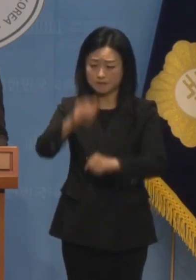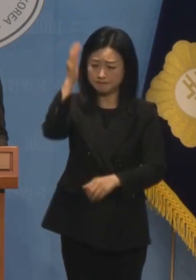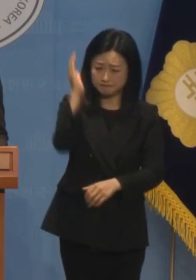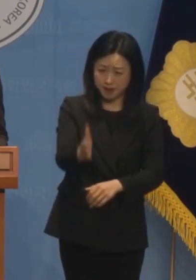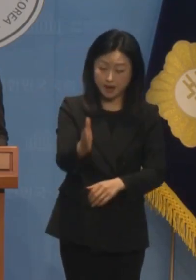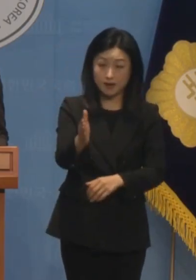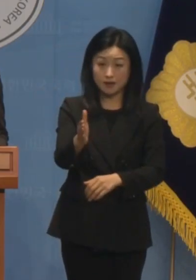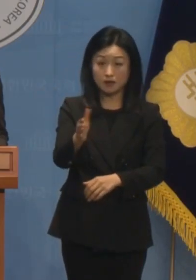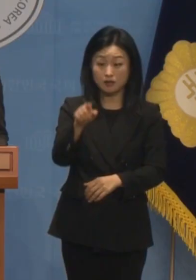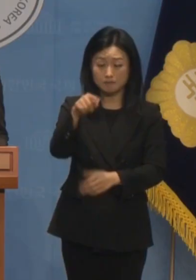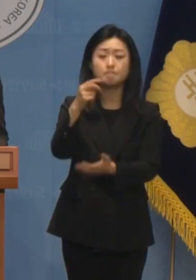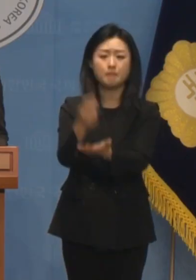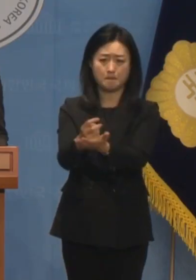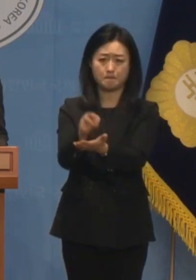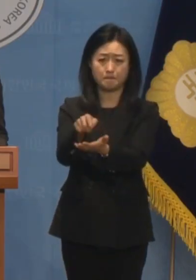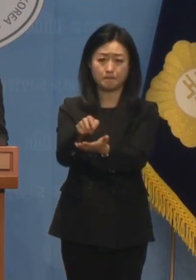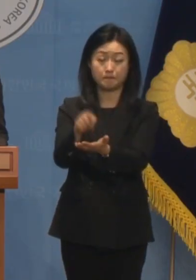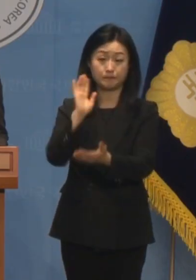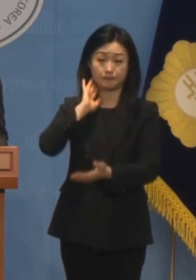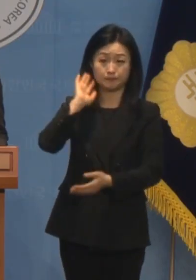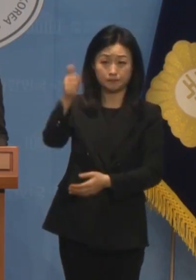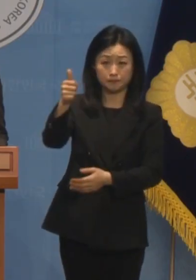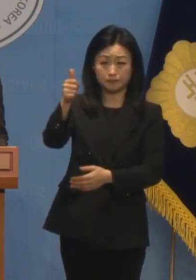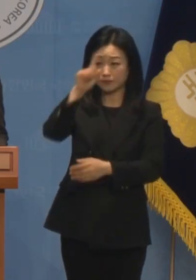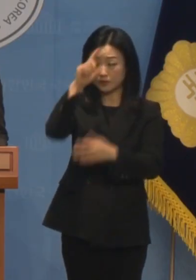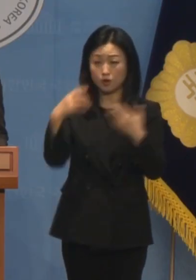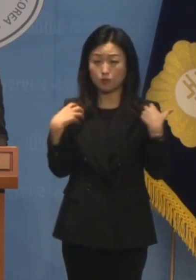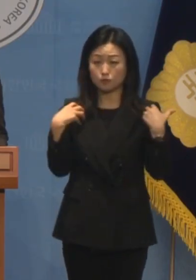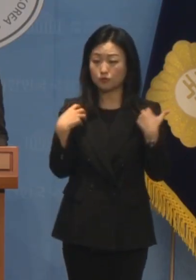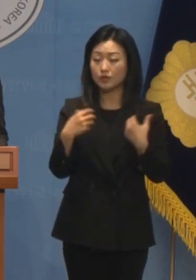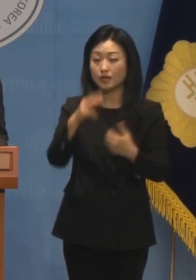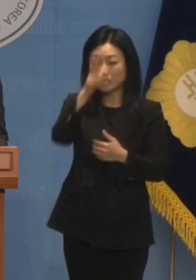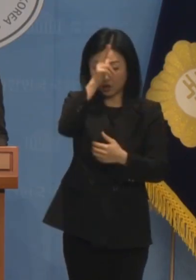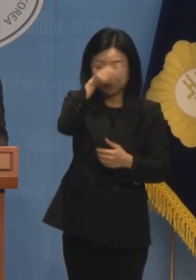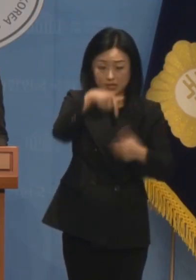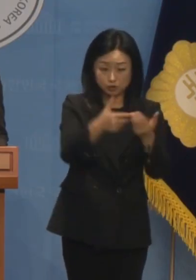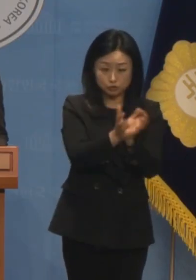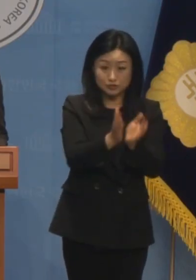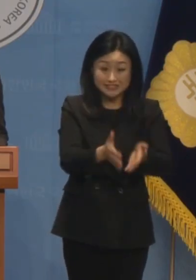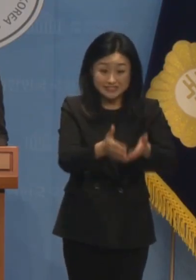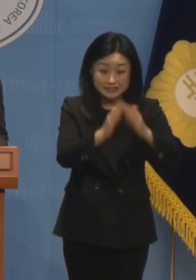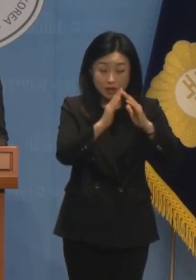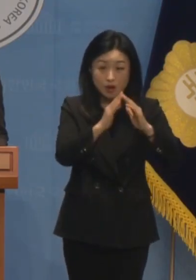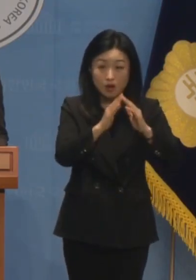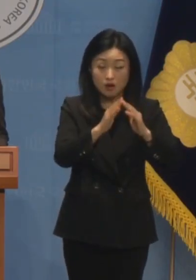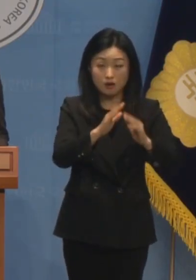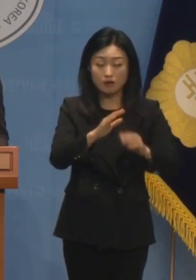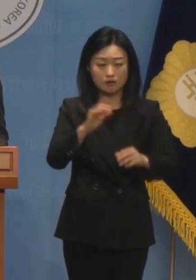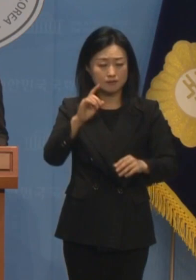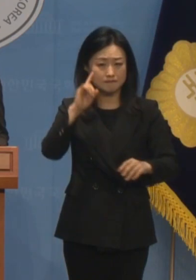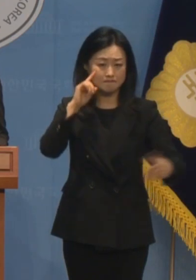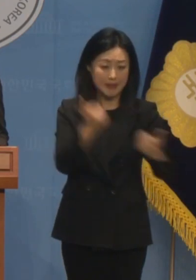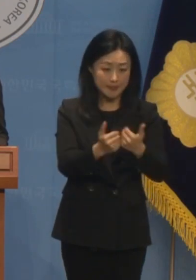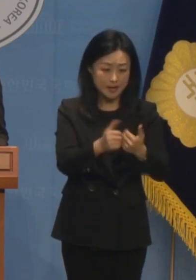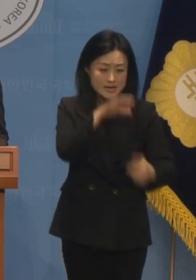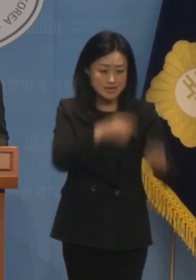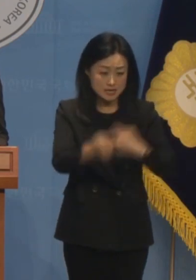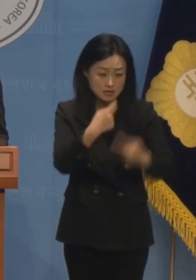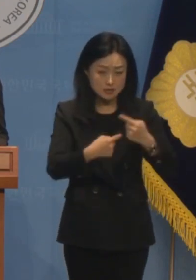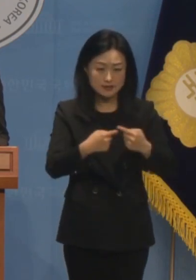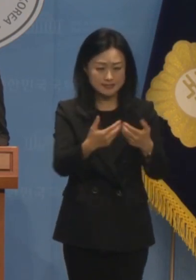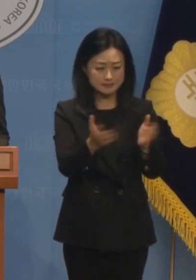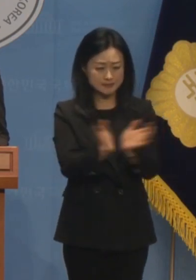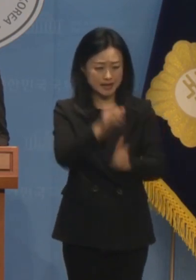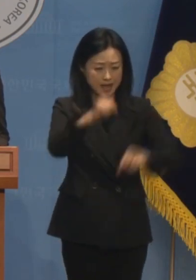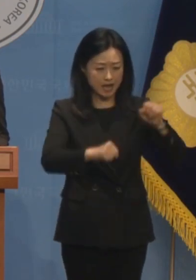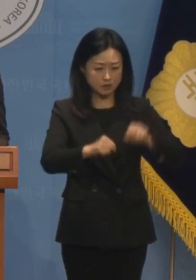있습니다 윤석열 정권은 경찰국 신설에 반대하는 경찰들의 성명 발표를 집단 행동으로 규정하고